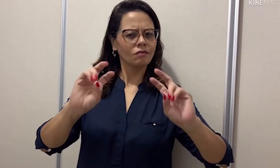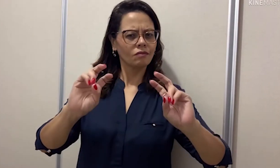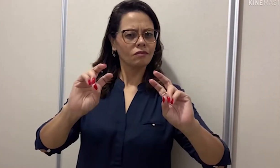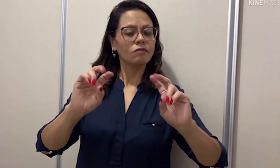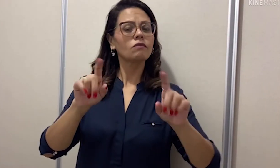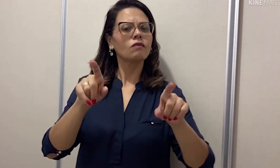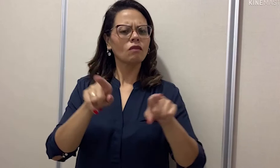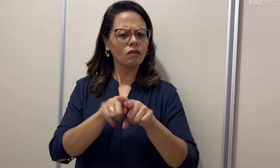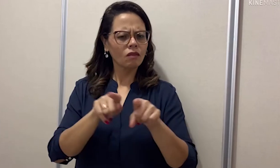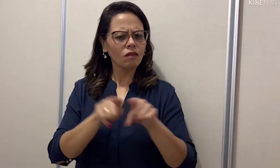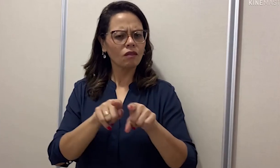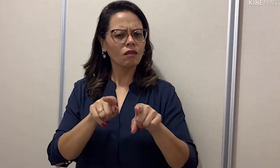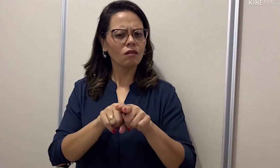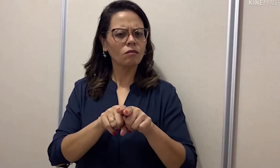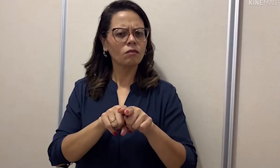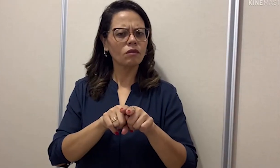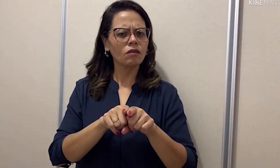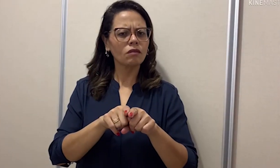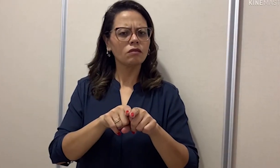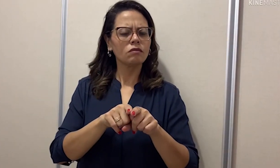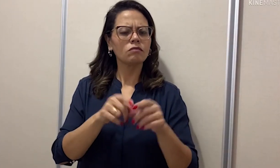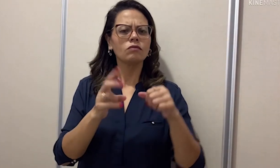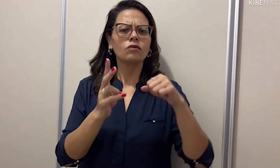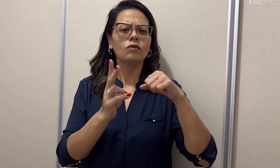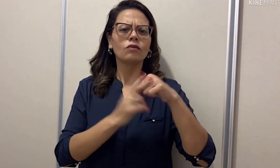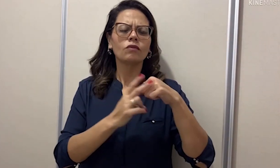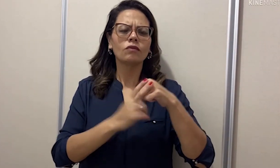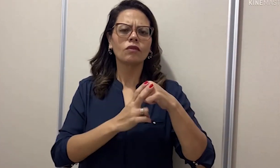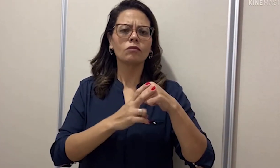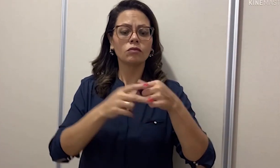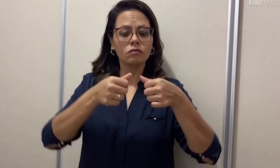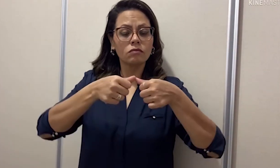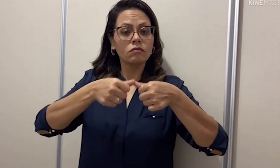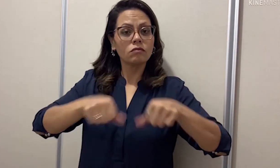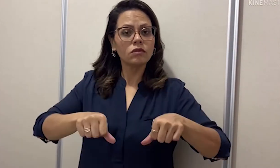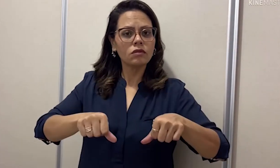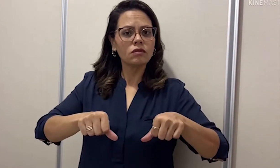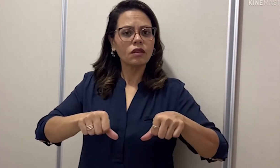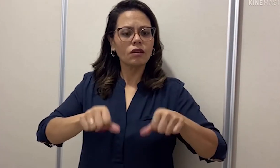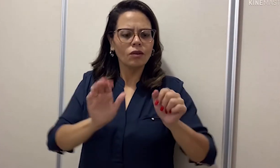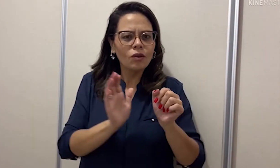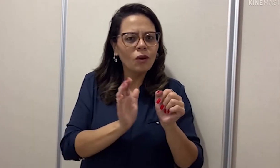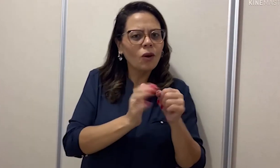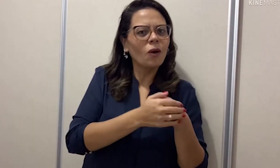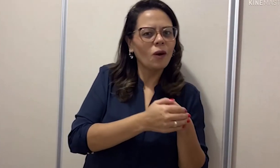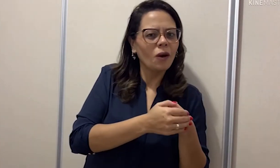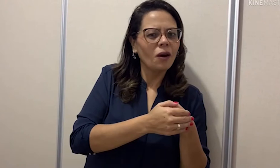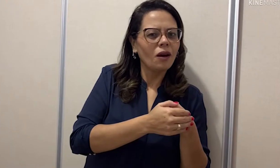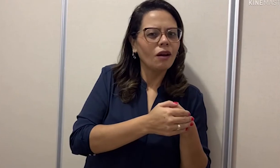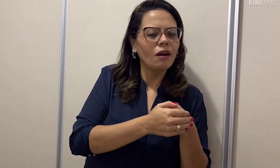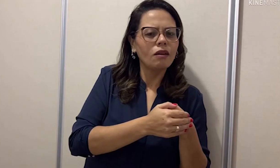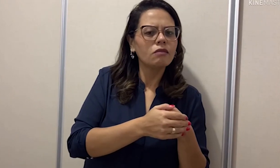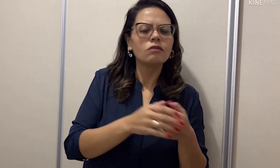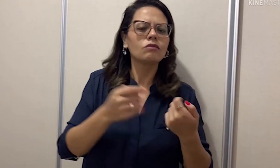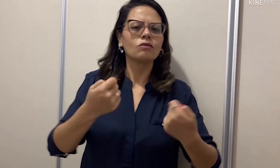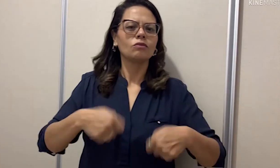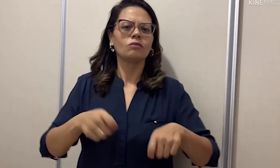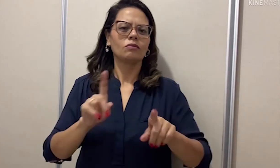Perceberam? Também, o verbo estar ficou oculto ali.